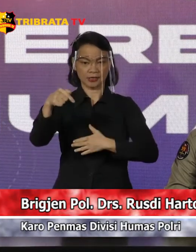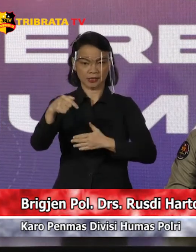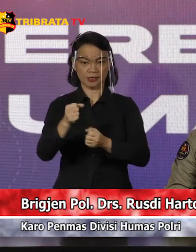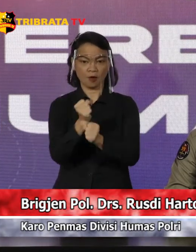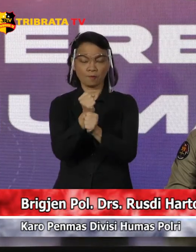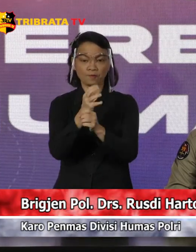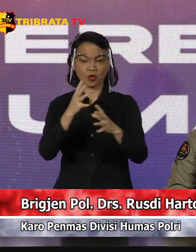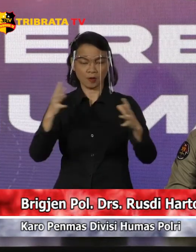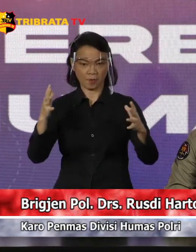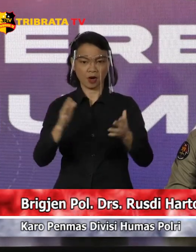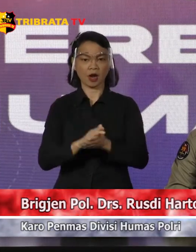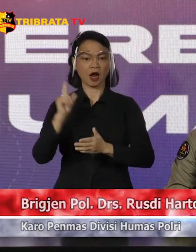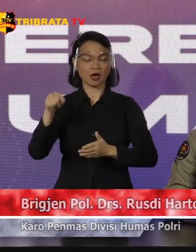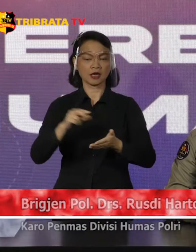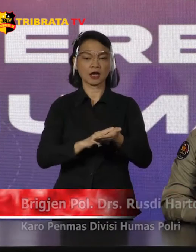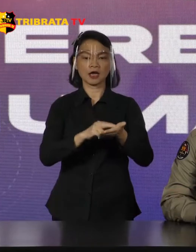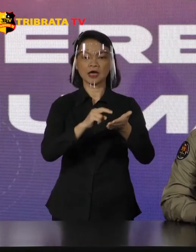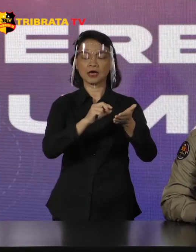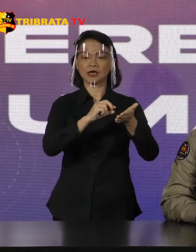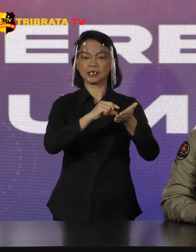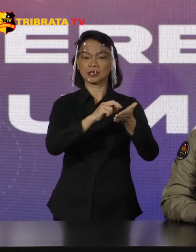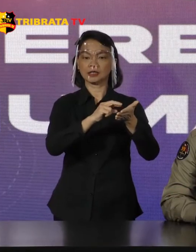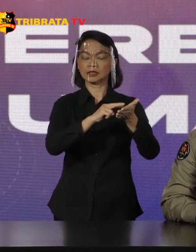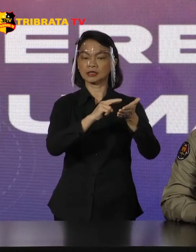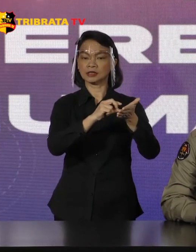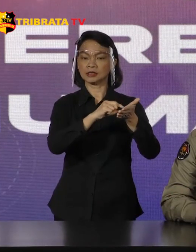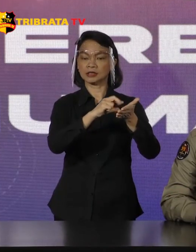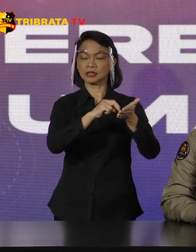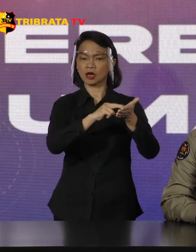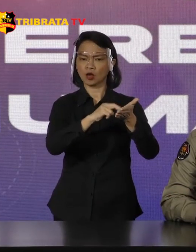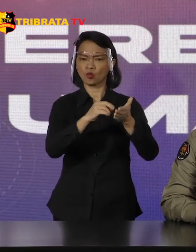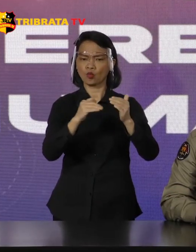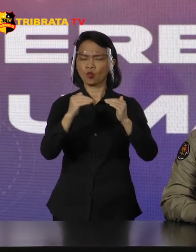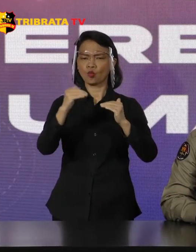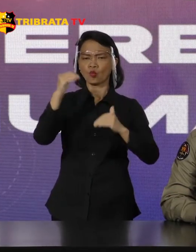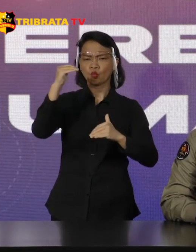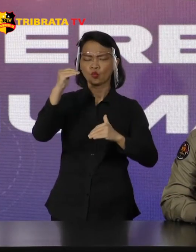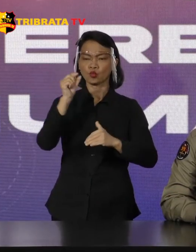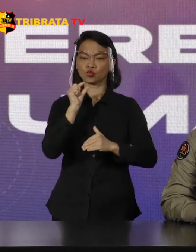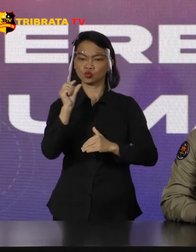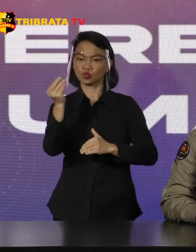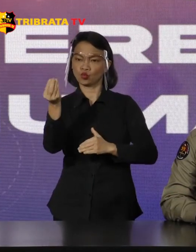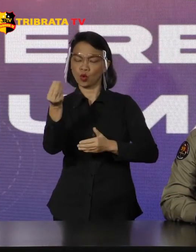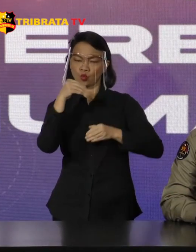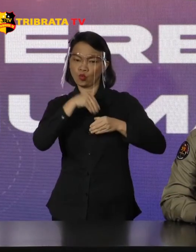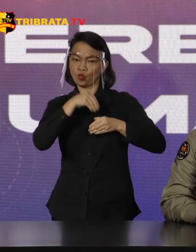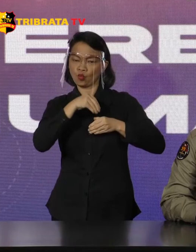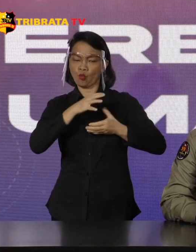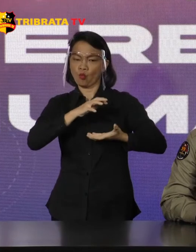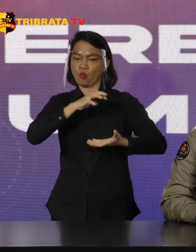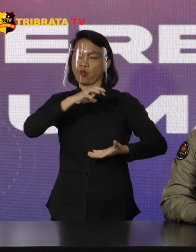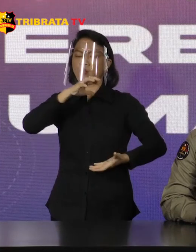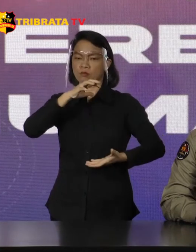memberikan nilai lebih Infak yang semakin besar Yang masuk di dalam keuangan